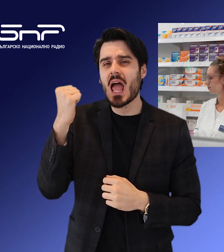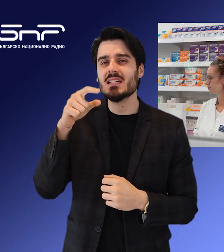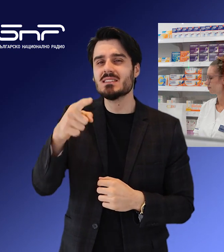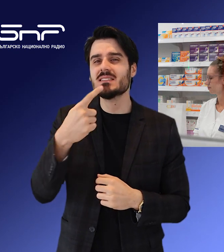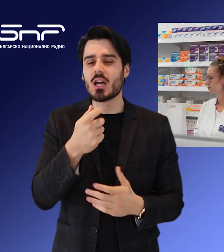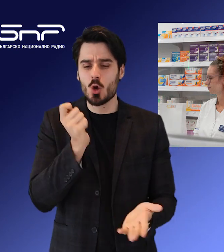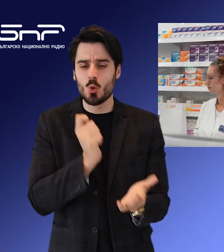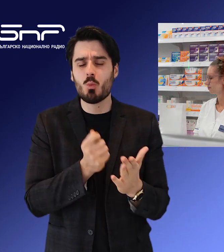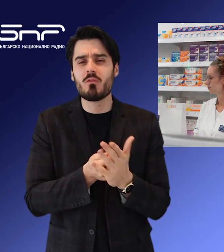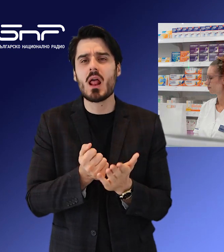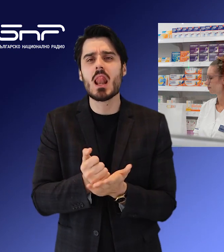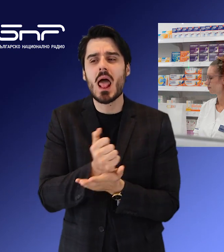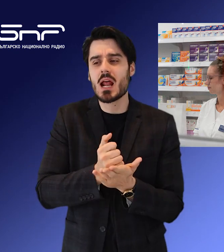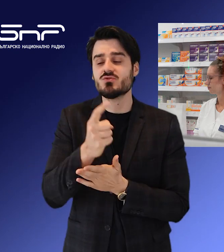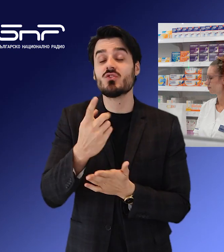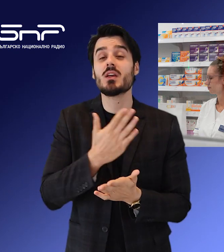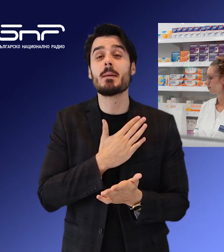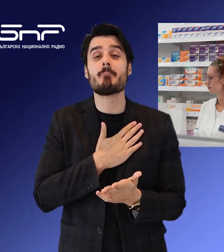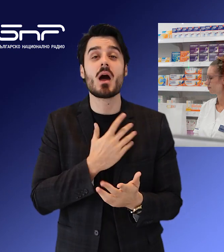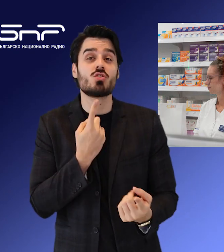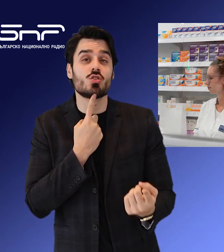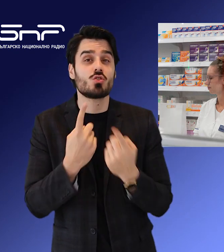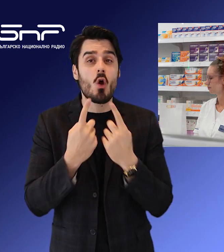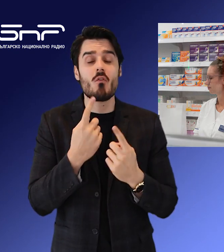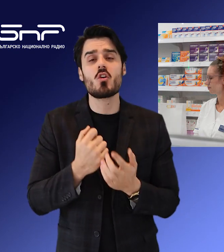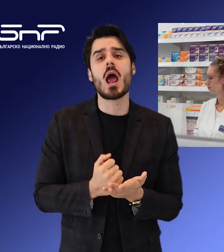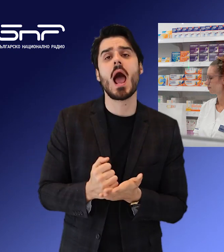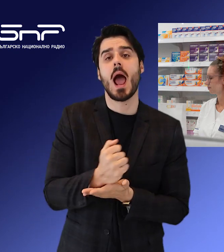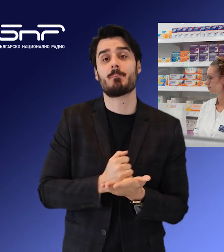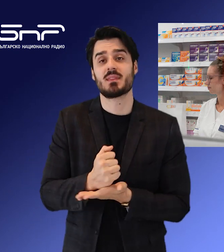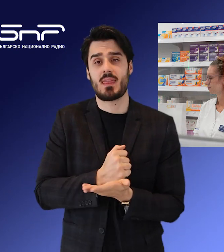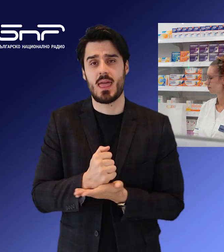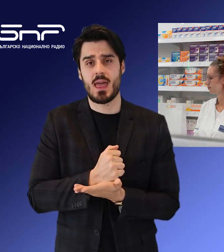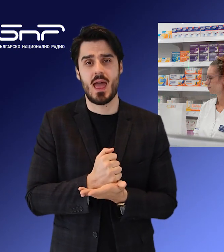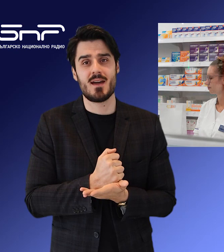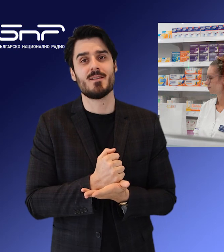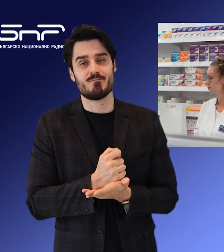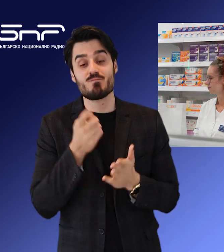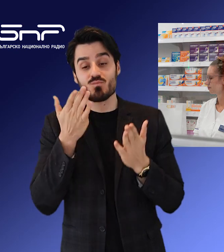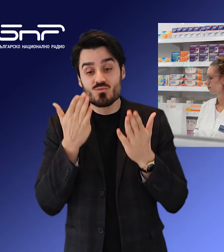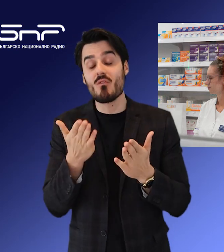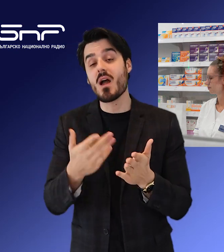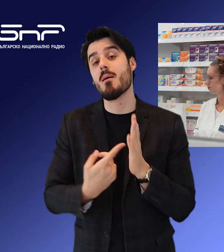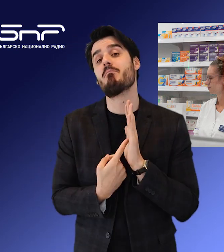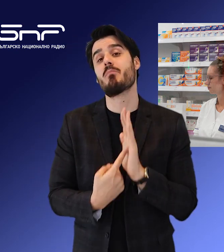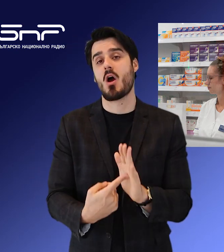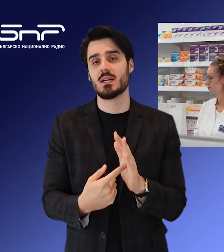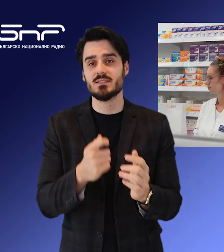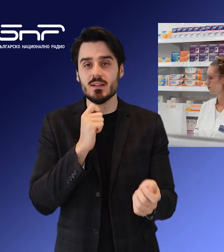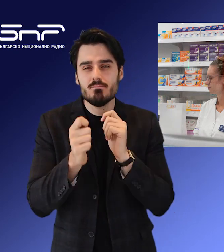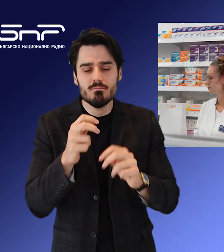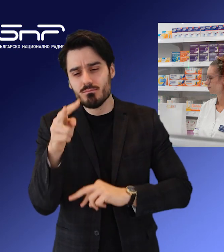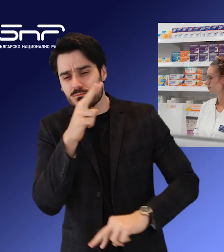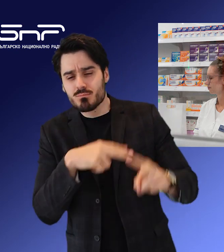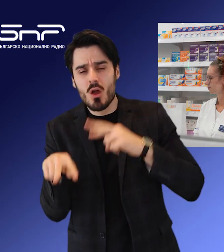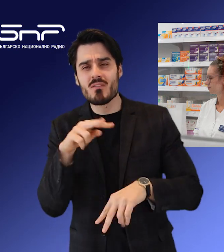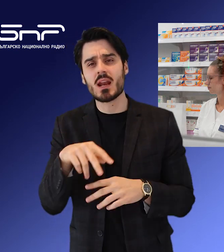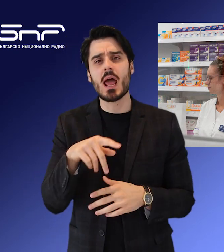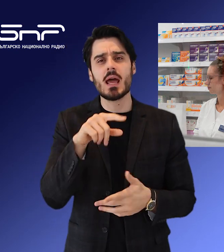последен ден от договора, по който фонда работи с аптеките у нас. Това показва репортарската ни проверка в няколко